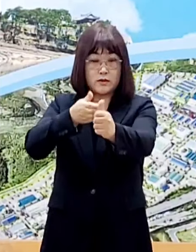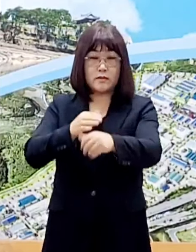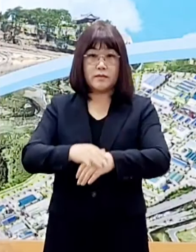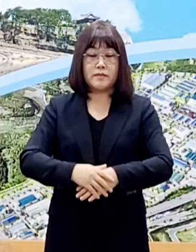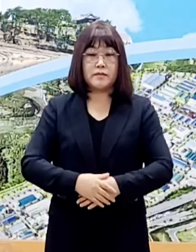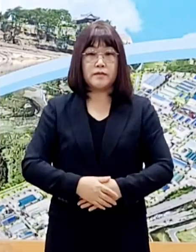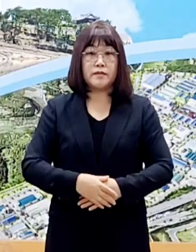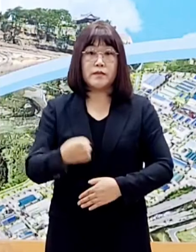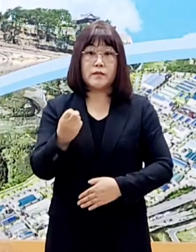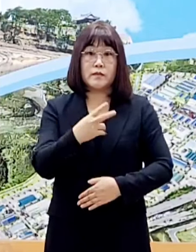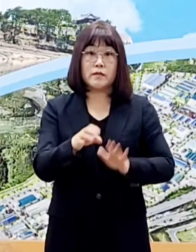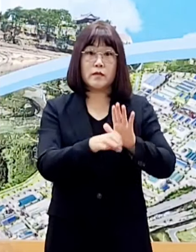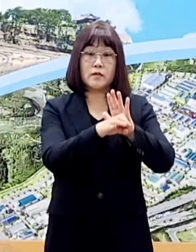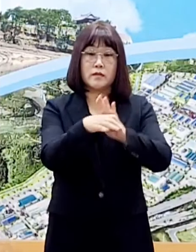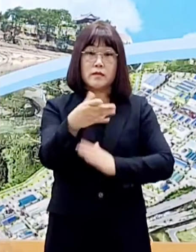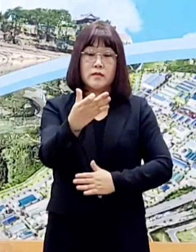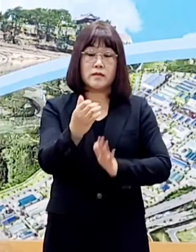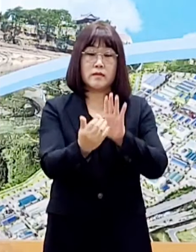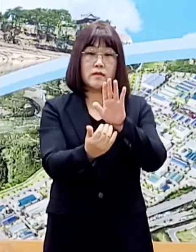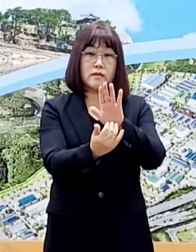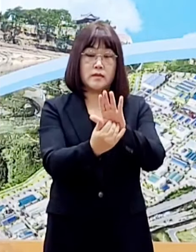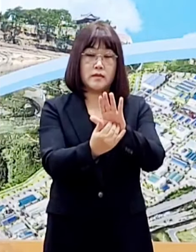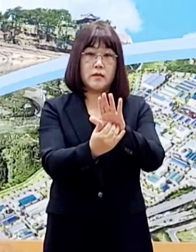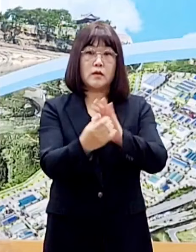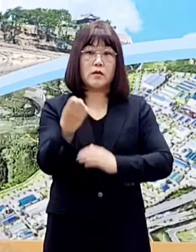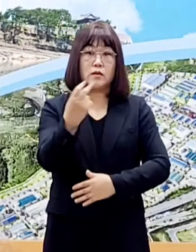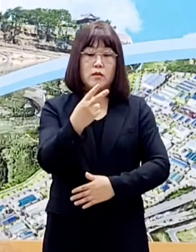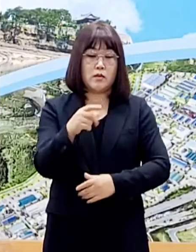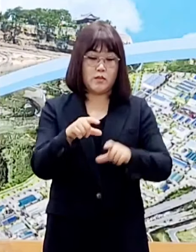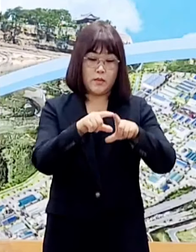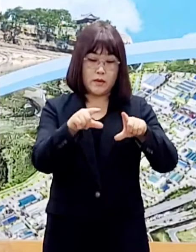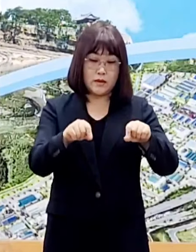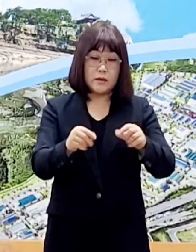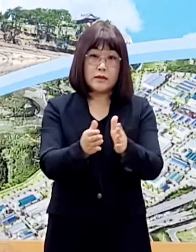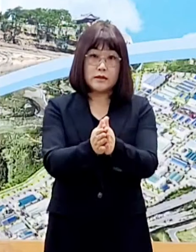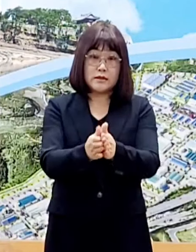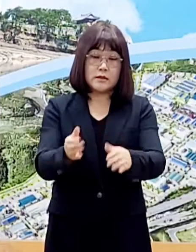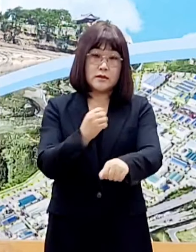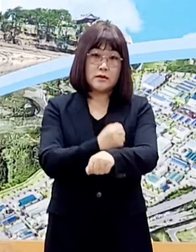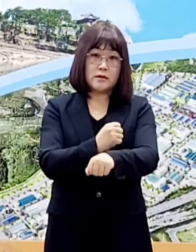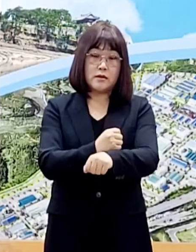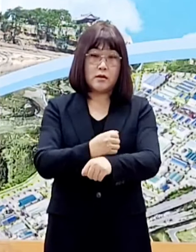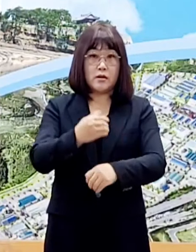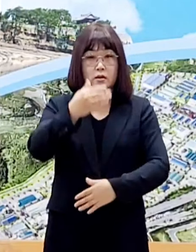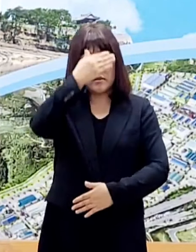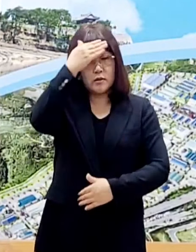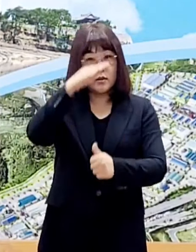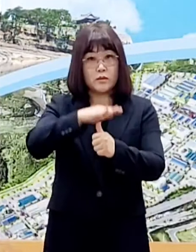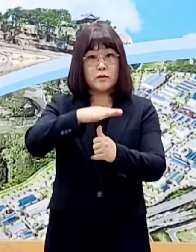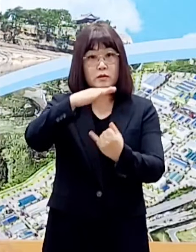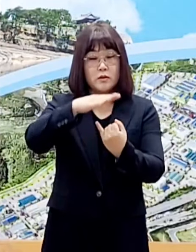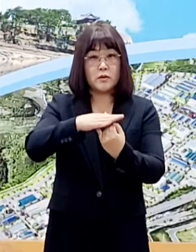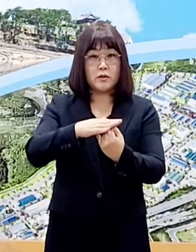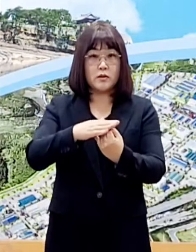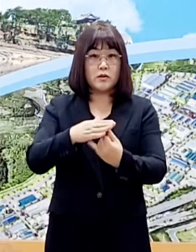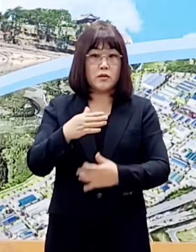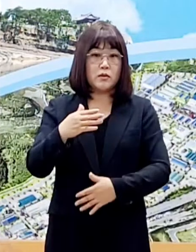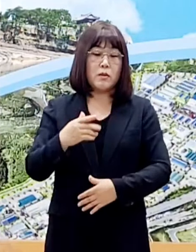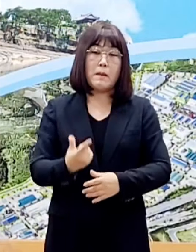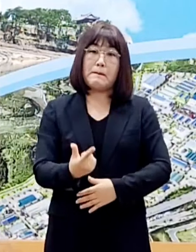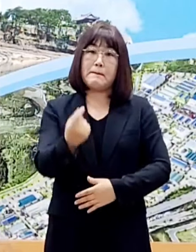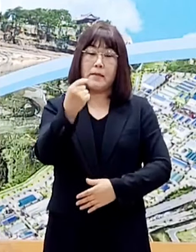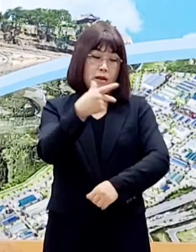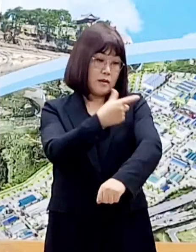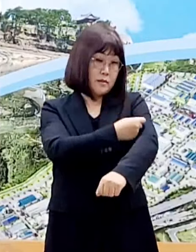코로나19 감염 예방 및 방역패스 도입에 대비하여 청소년도 이든 시일 내 예방접종에